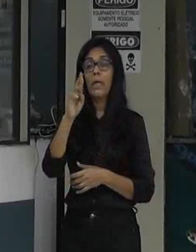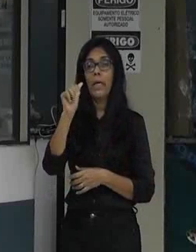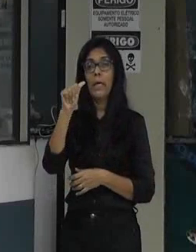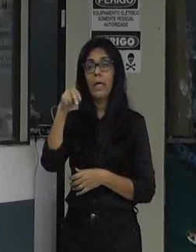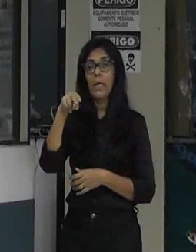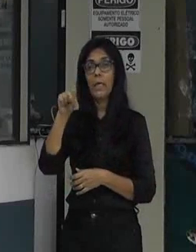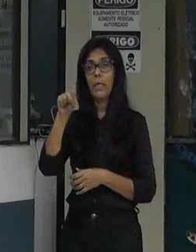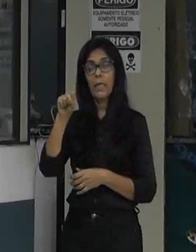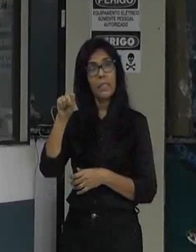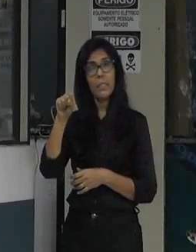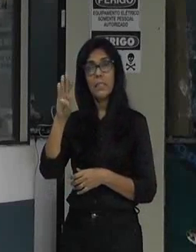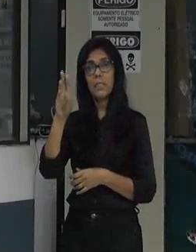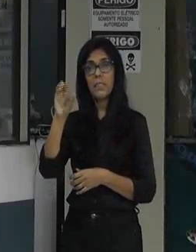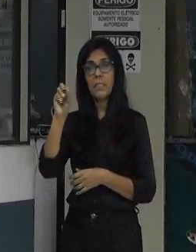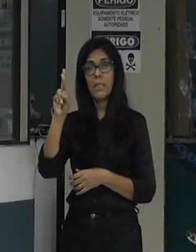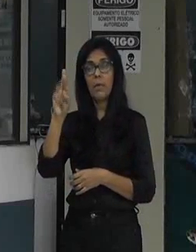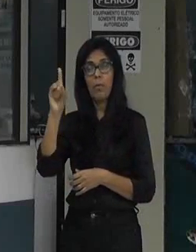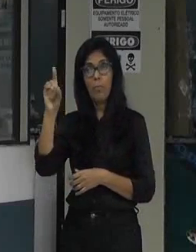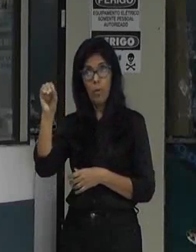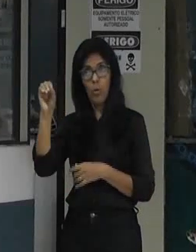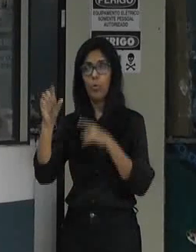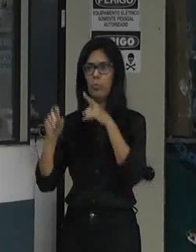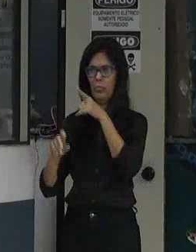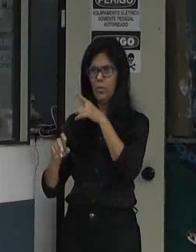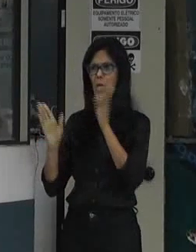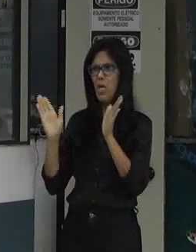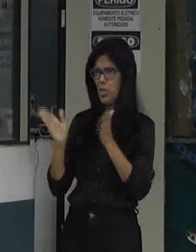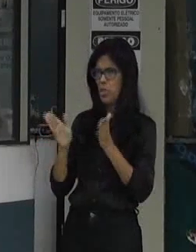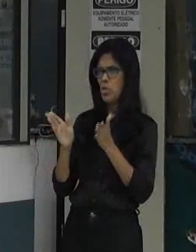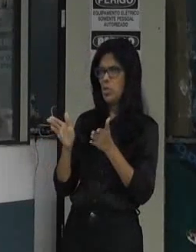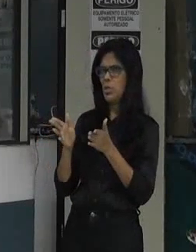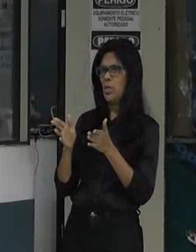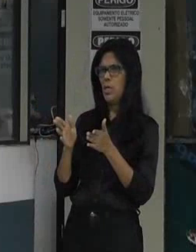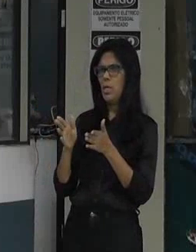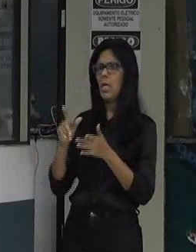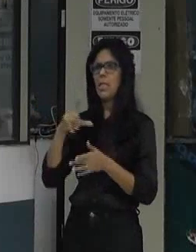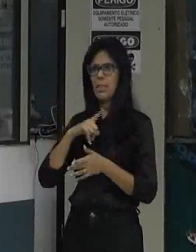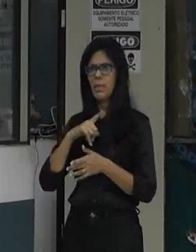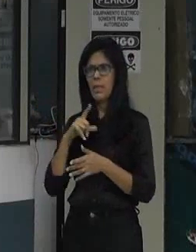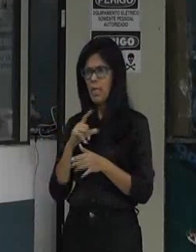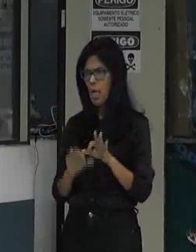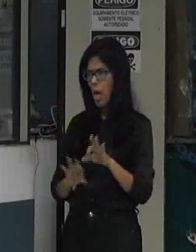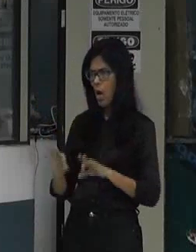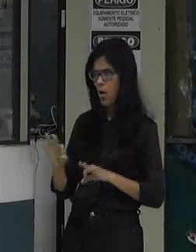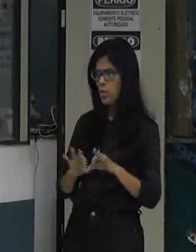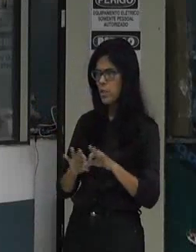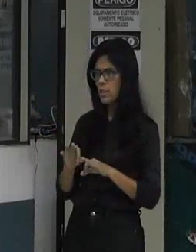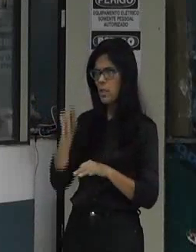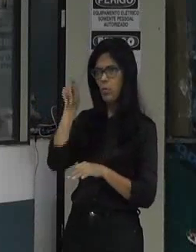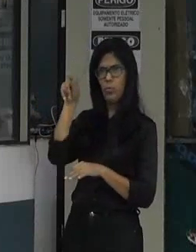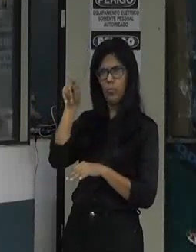já está havendo a organização de fato da venda desplicações da